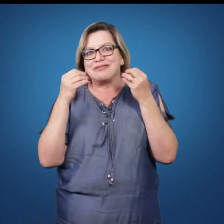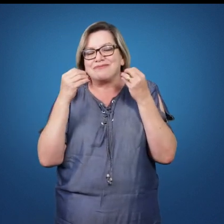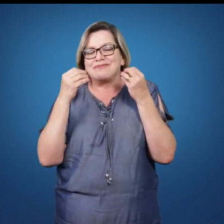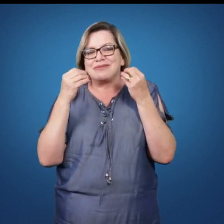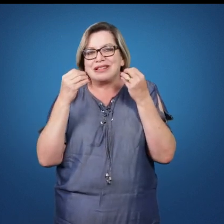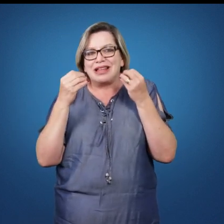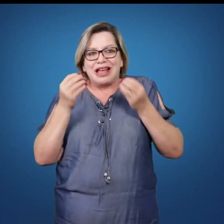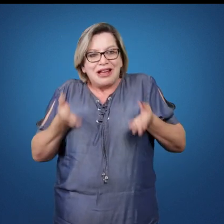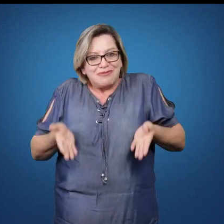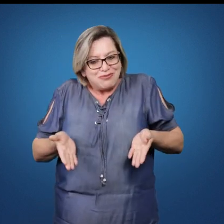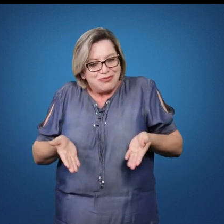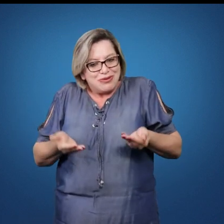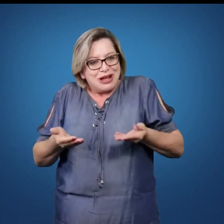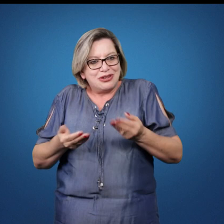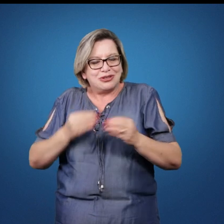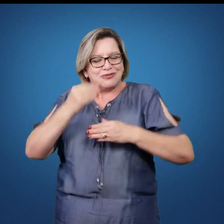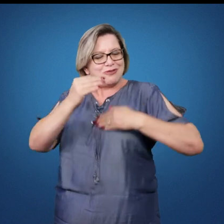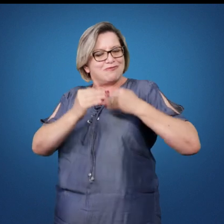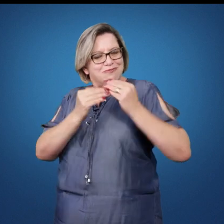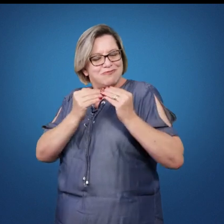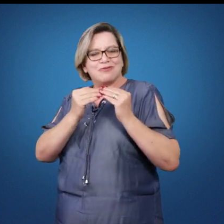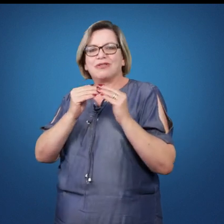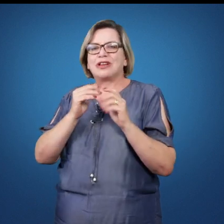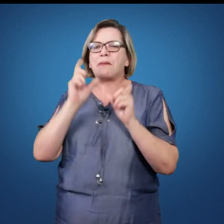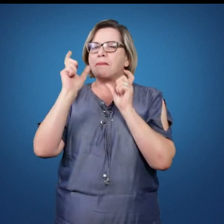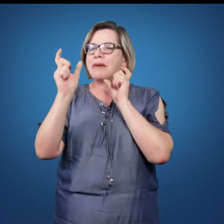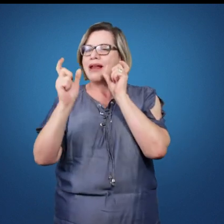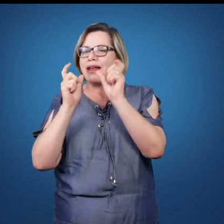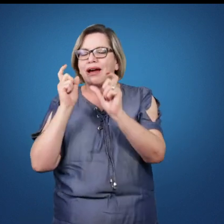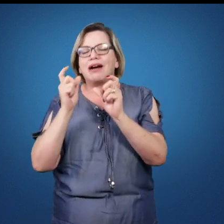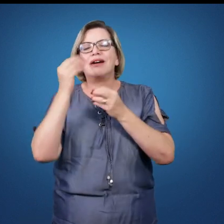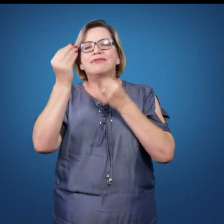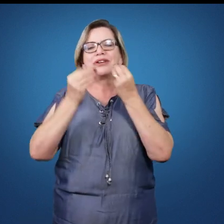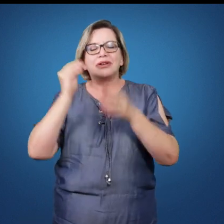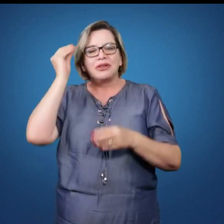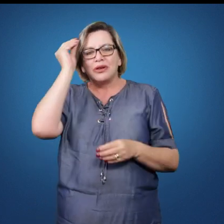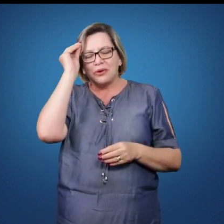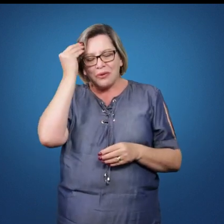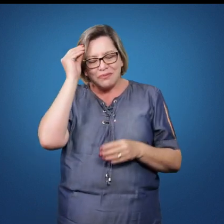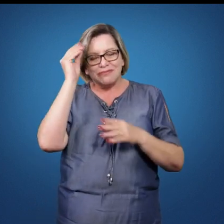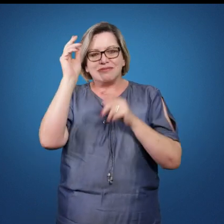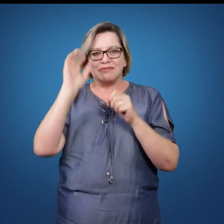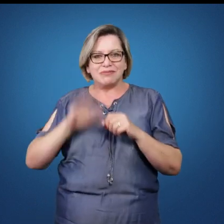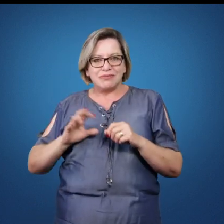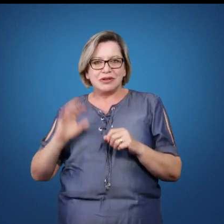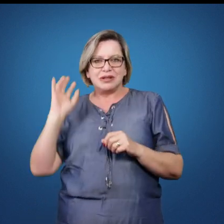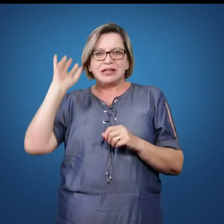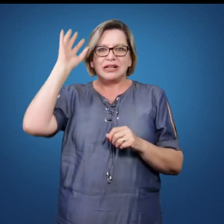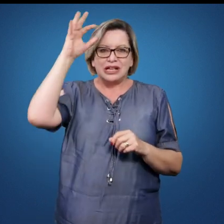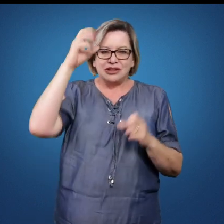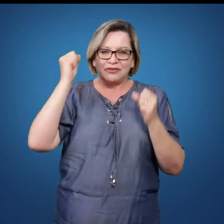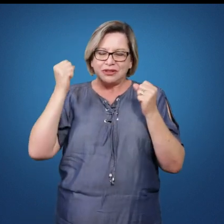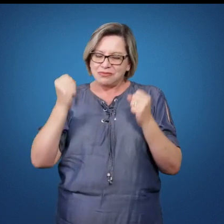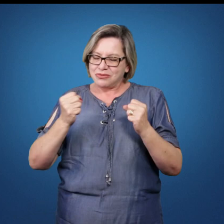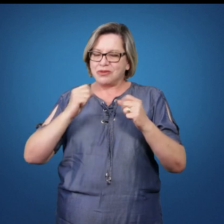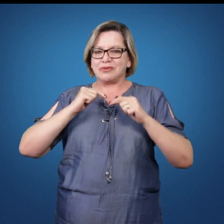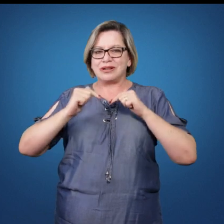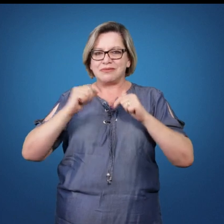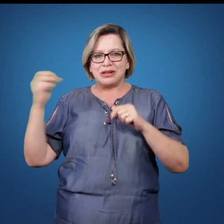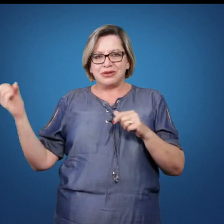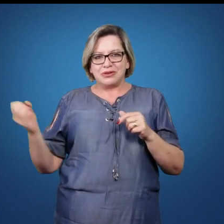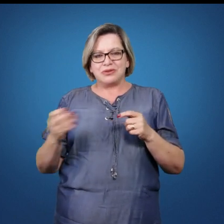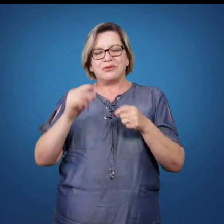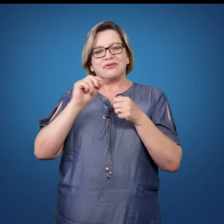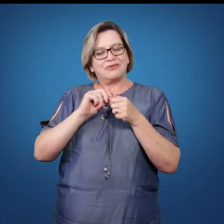enriqueça o vocabulário de vocês no sentido de compreender o basquete e traga novas possibilidades de atuação na